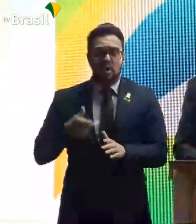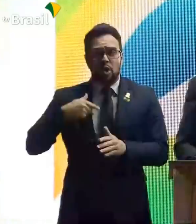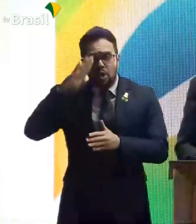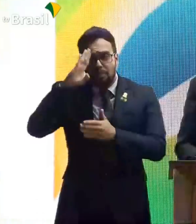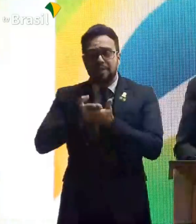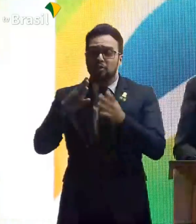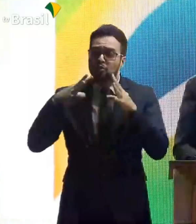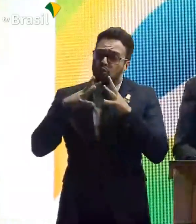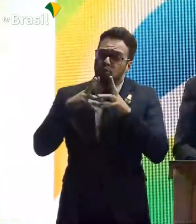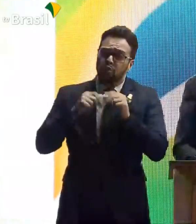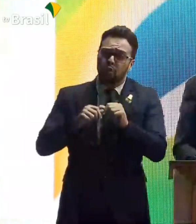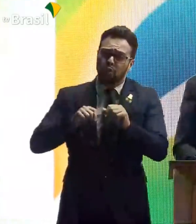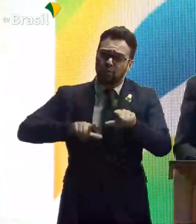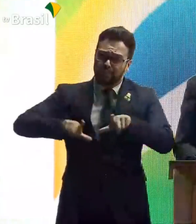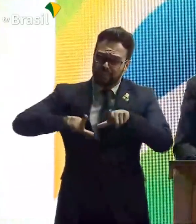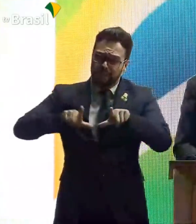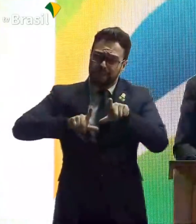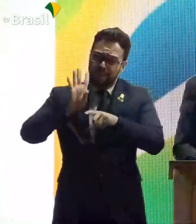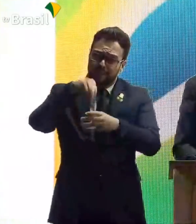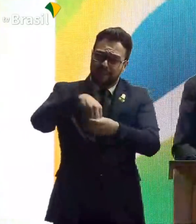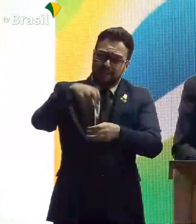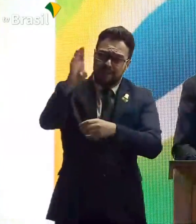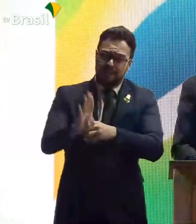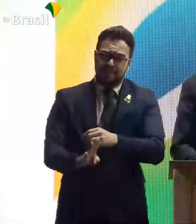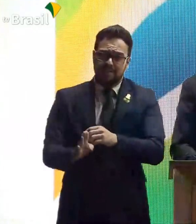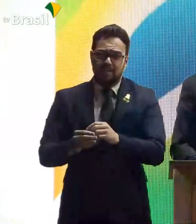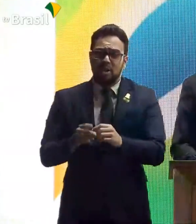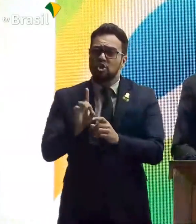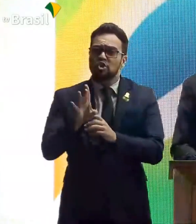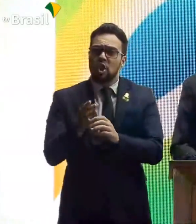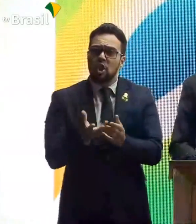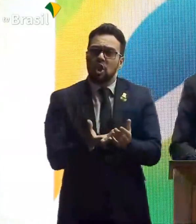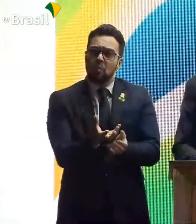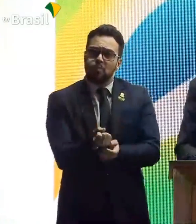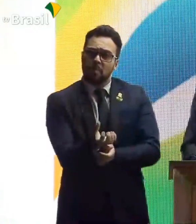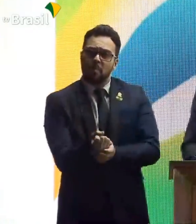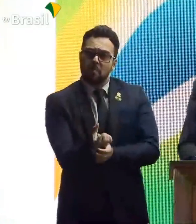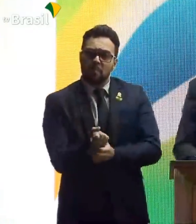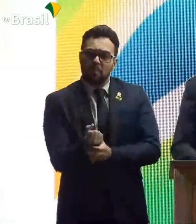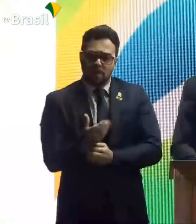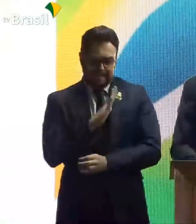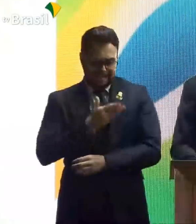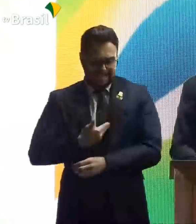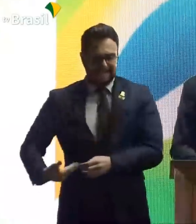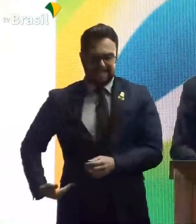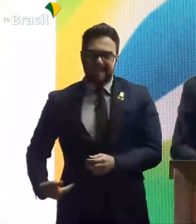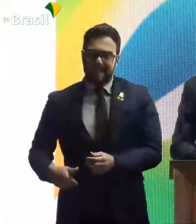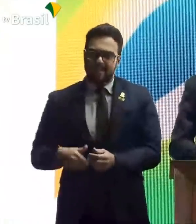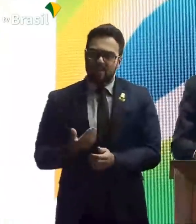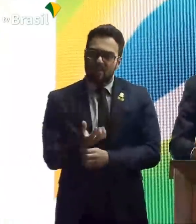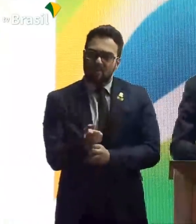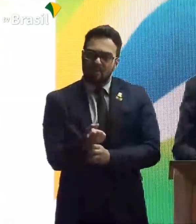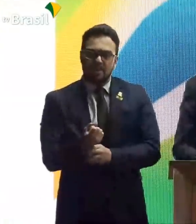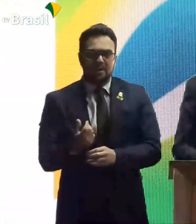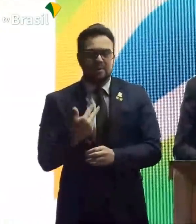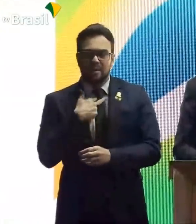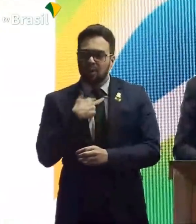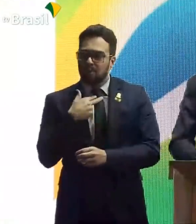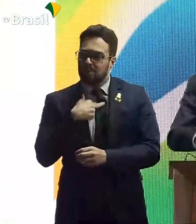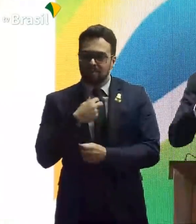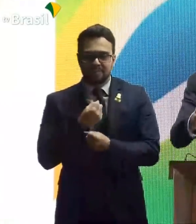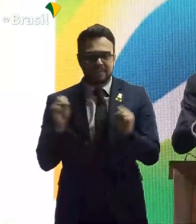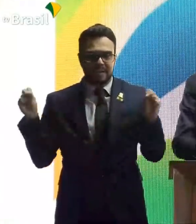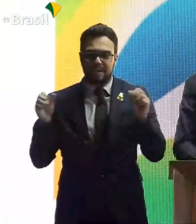produzem no Brasil. Não pode o Estado ficar arrecadando, arrecadando e arrecadando. Não dá mais.